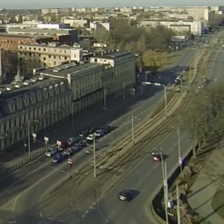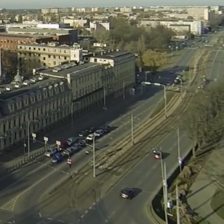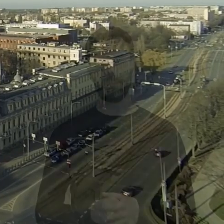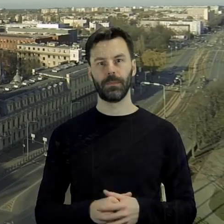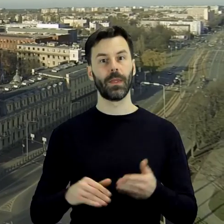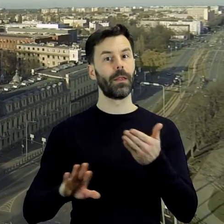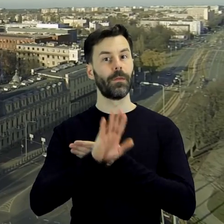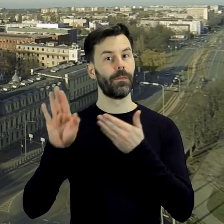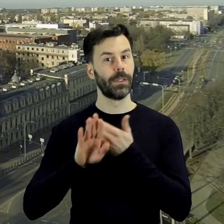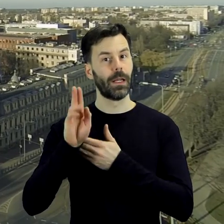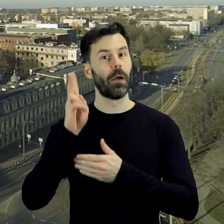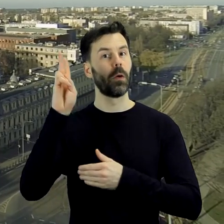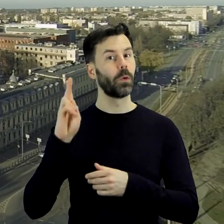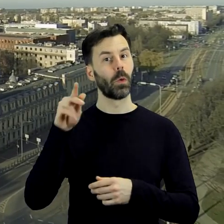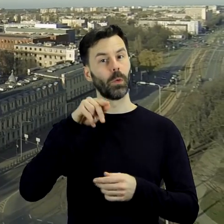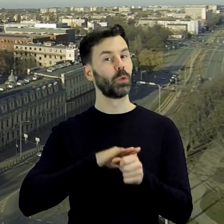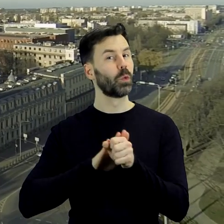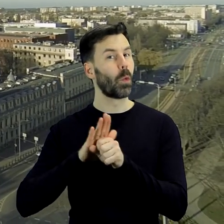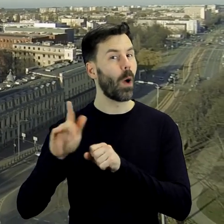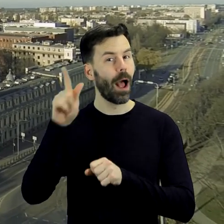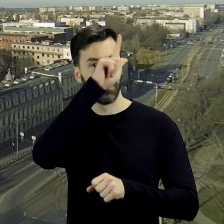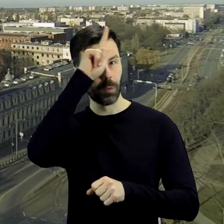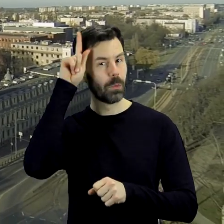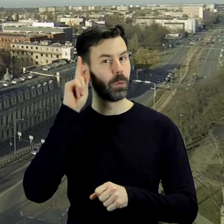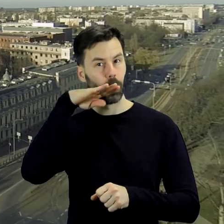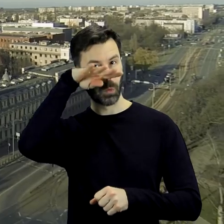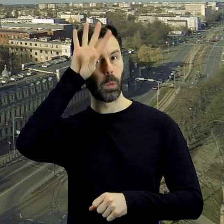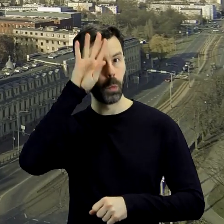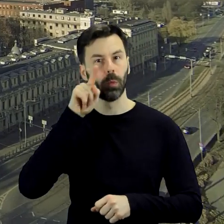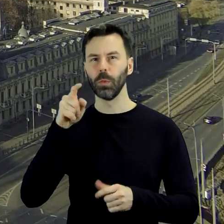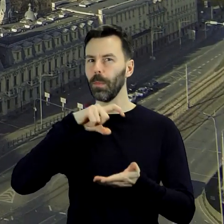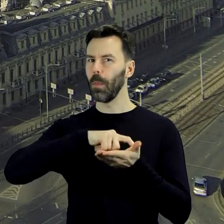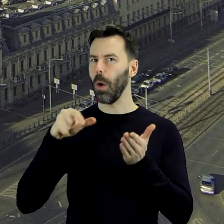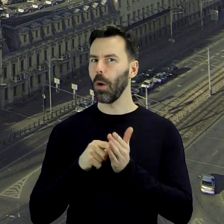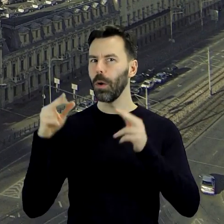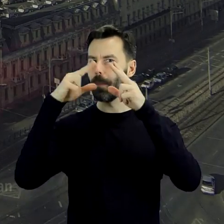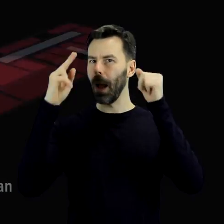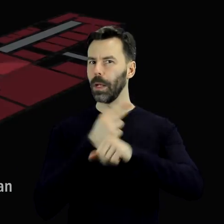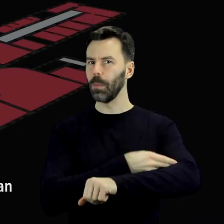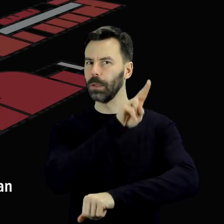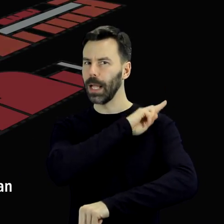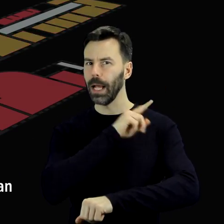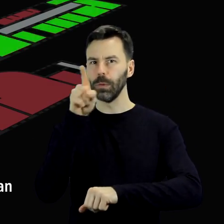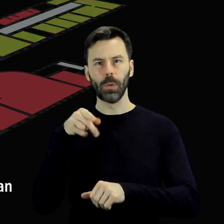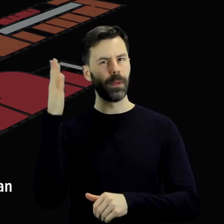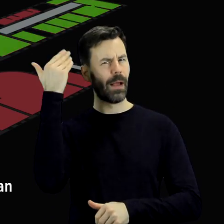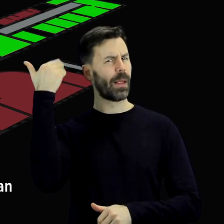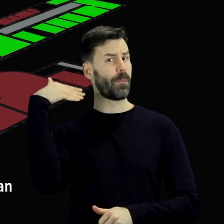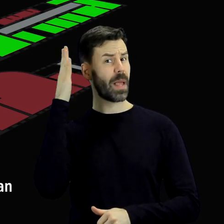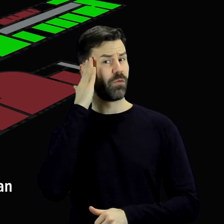Panteon Wielkich Łodzian to cykl wystaw usytuowanych w pokojach apartamentu mieszkalnego i w innych pałacowych